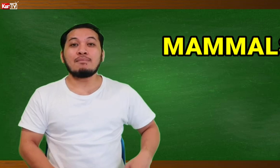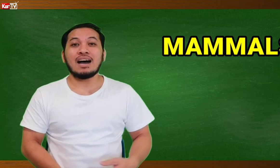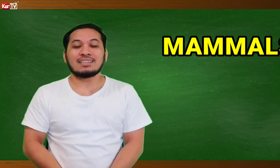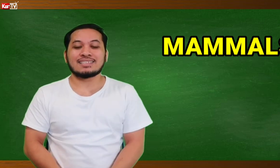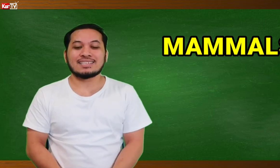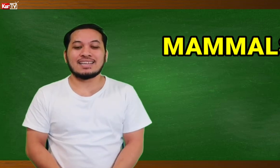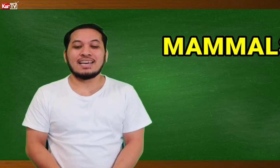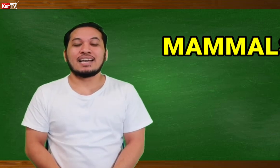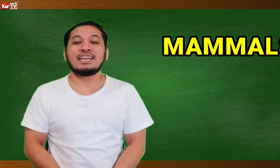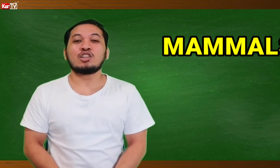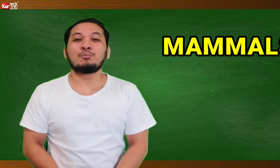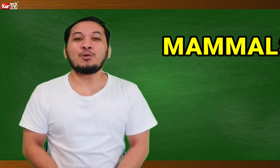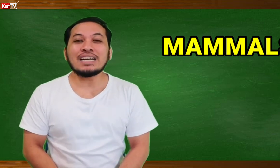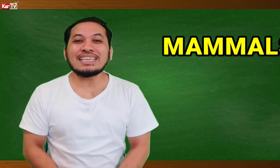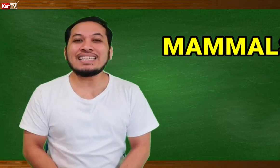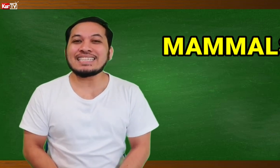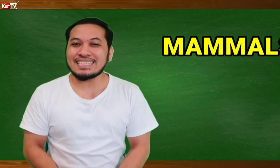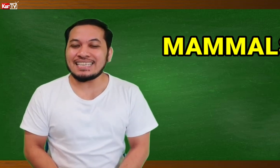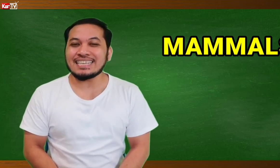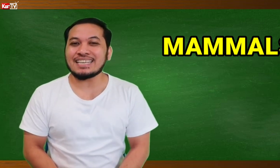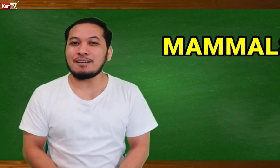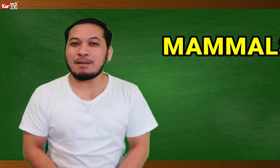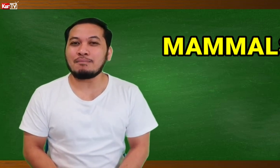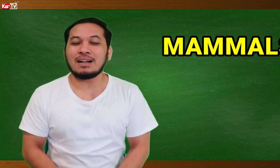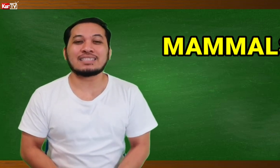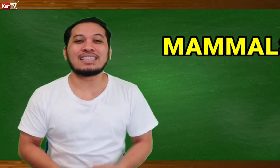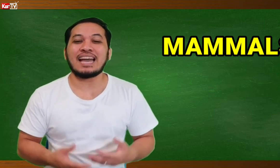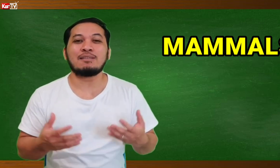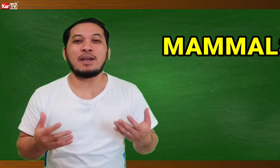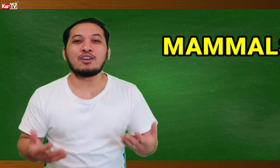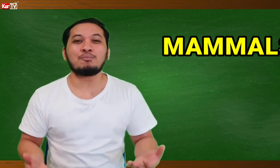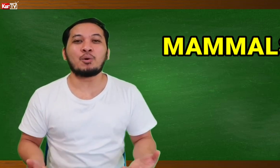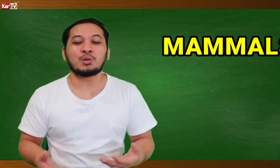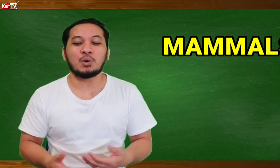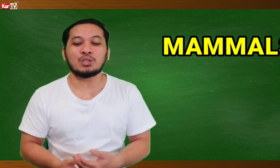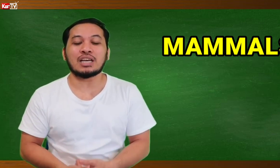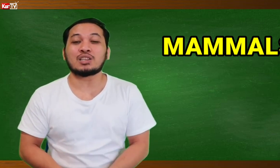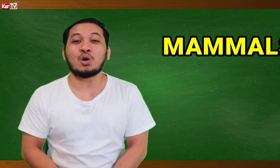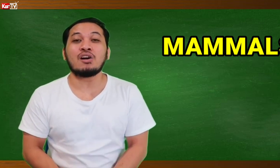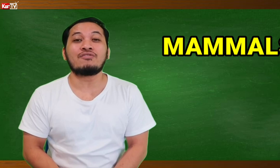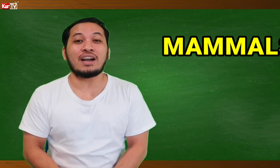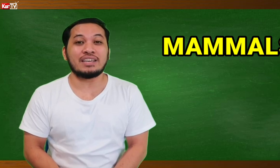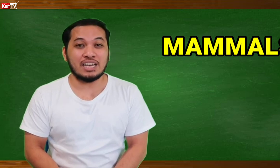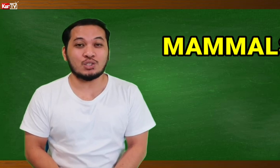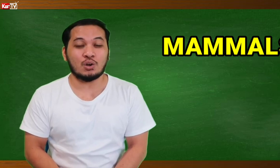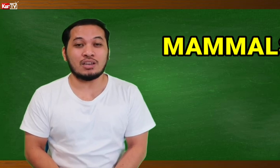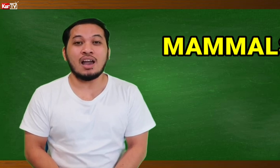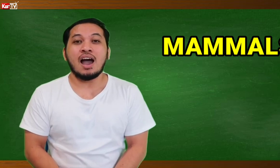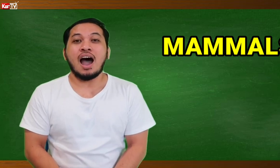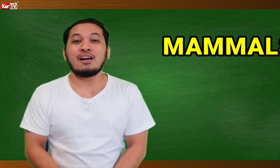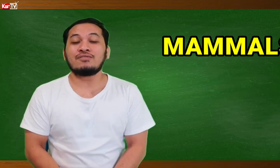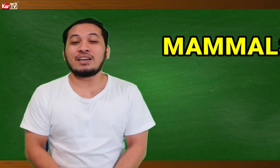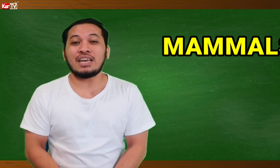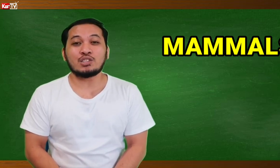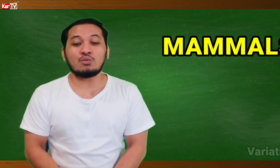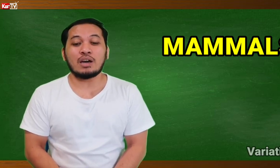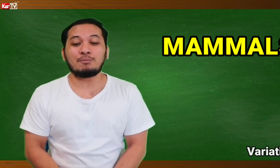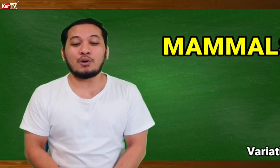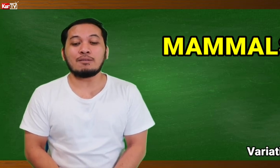MAMALS. Ganito po natin isisenyas ang MAMALS. Dahil meron po itong tatlong variation. Ang VARIATION 1 po ng